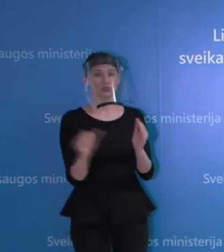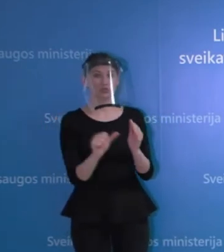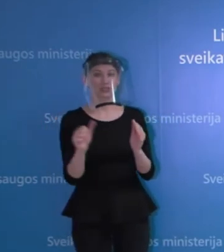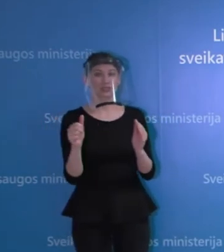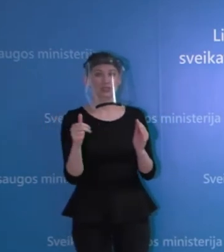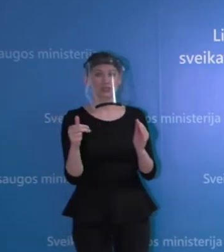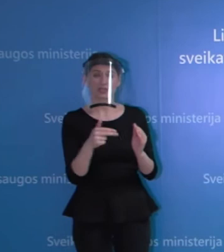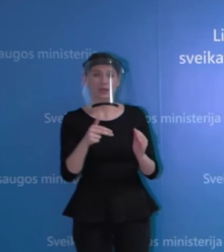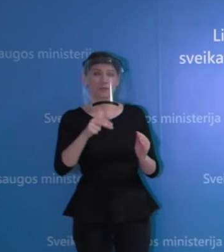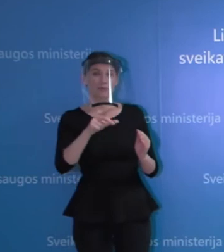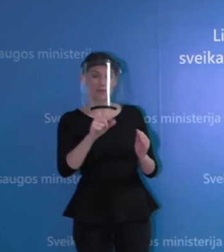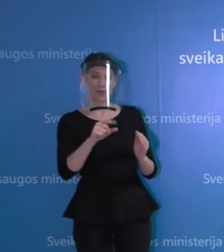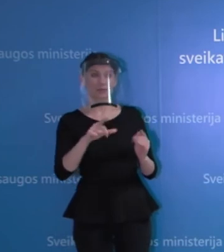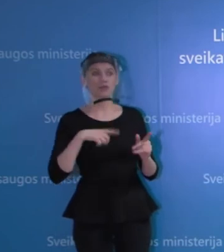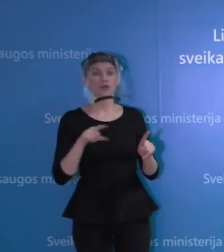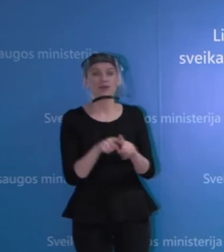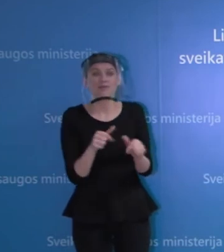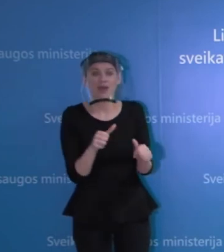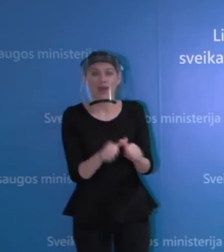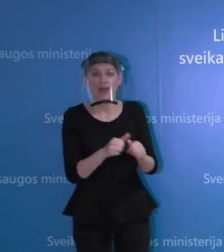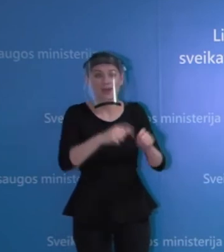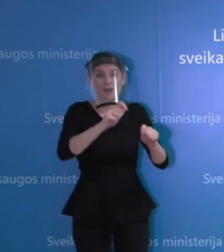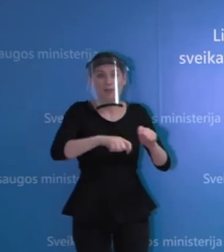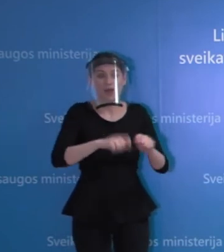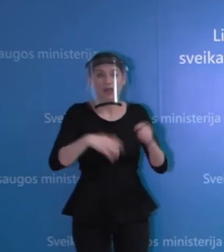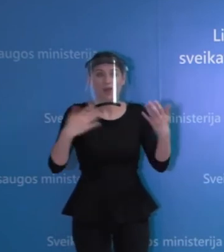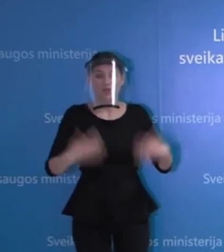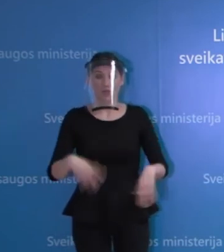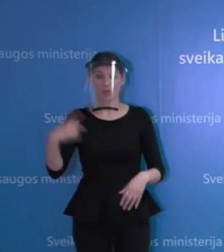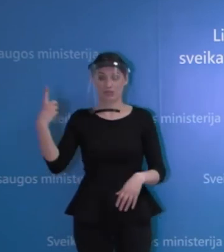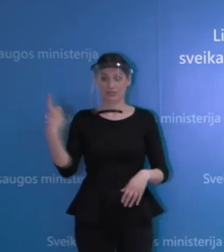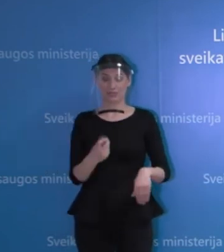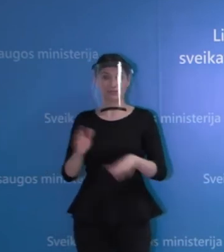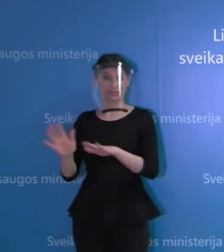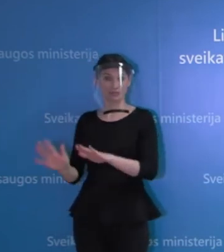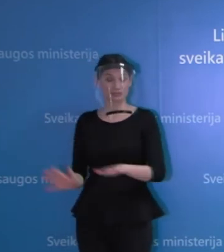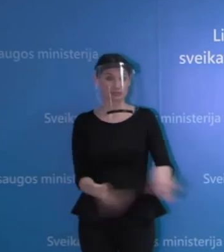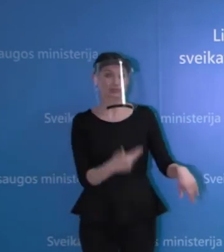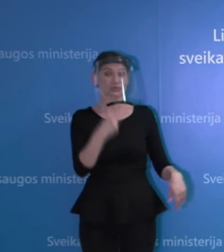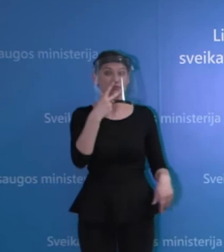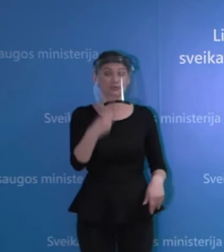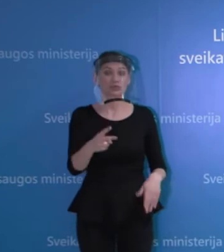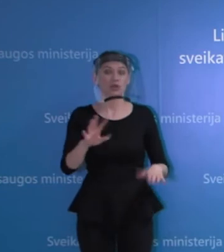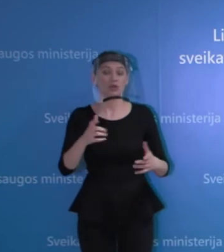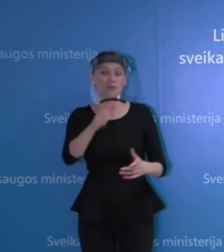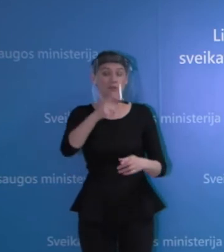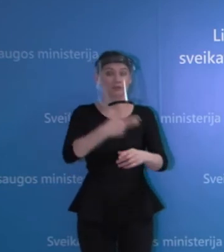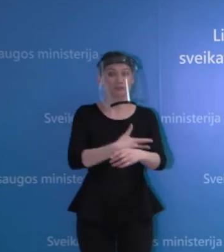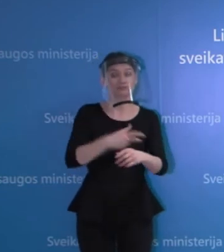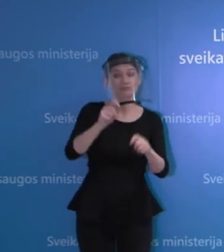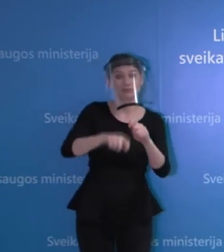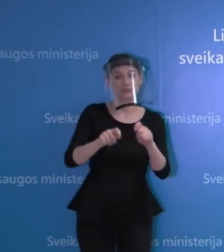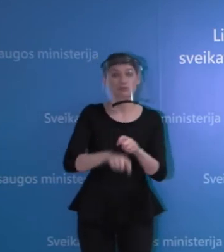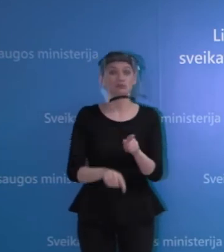egzaminas. Dabar jau praėjo tą savaitę, apie kurioje turėjom pamatyti tam tikrus rezultatus. Tai